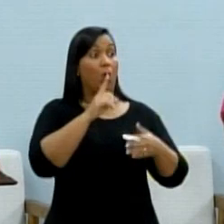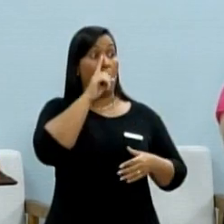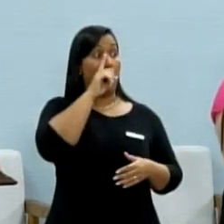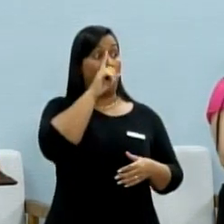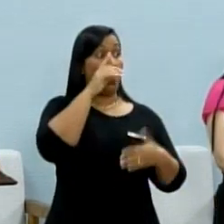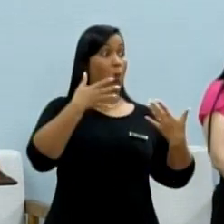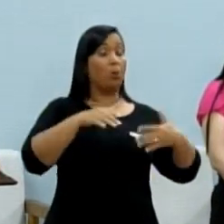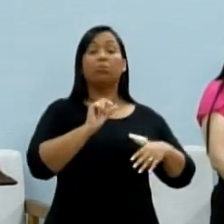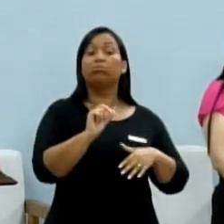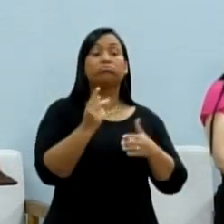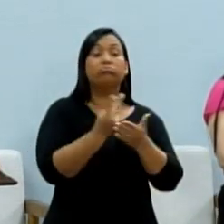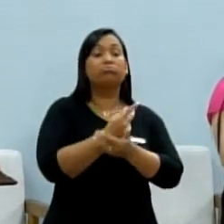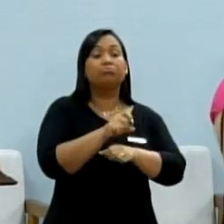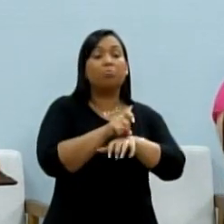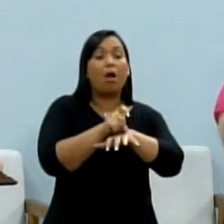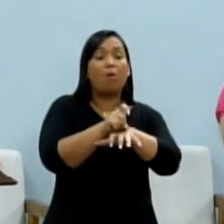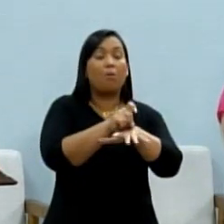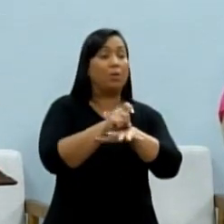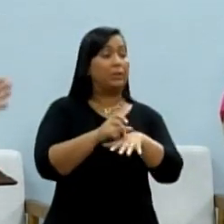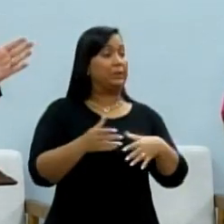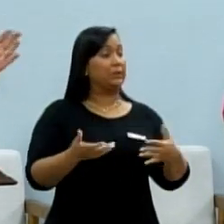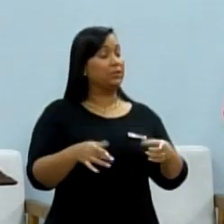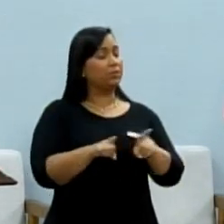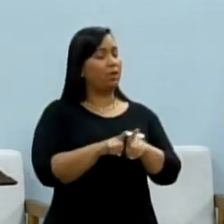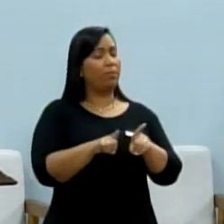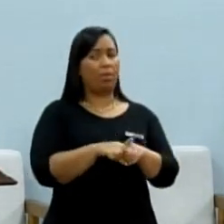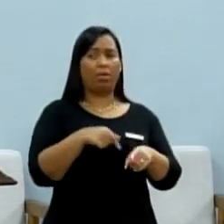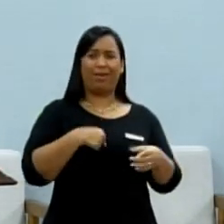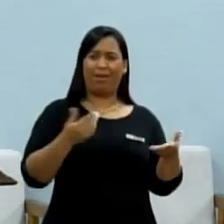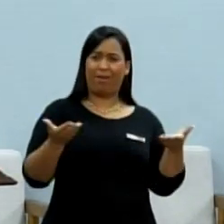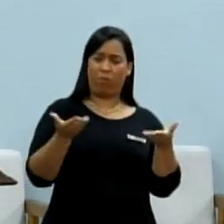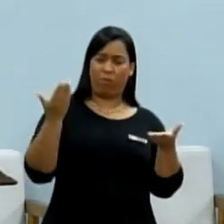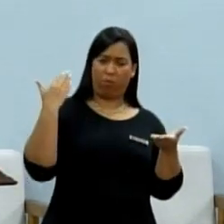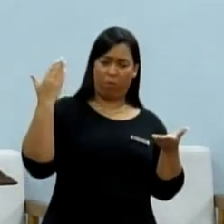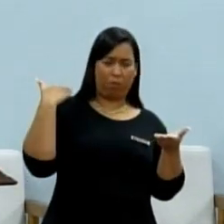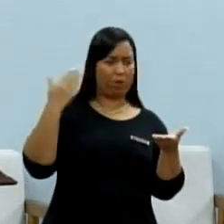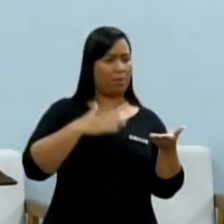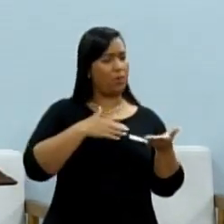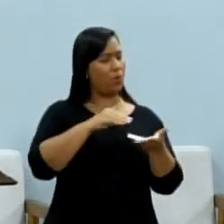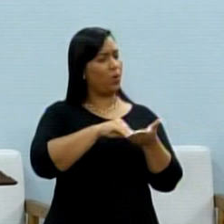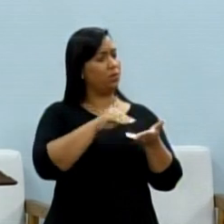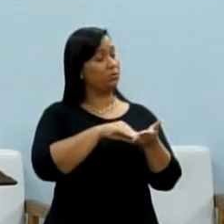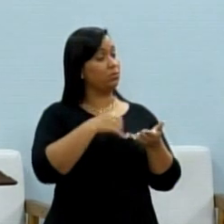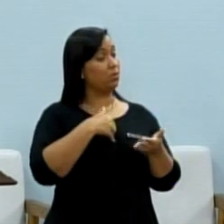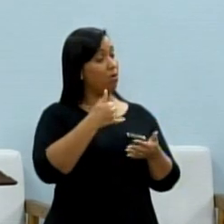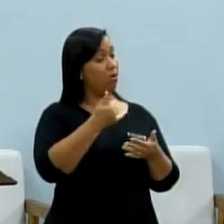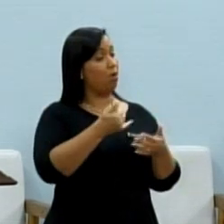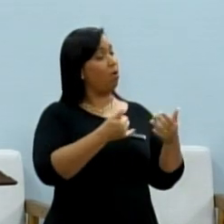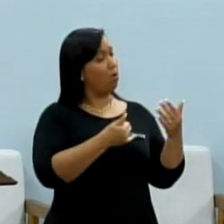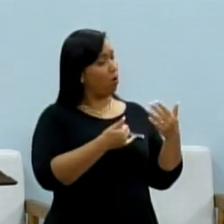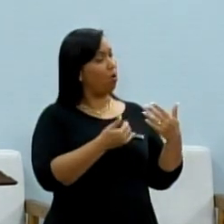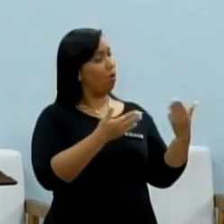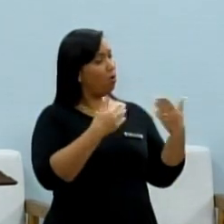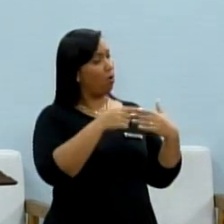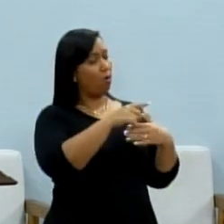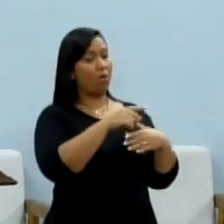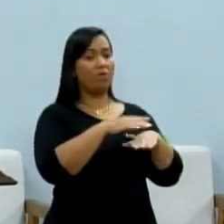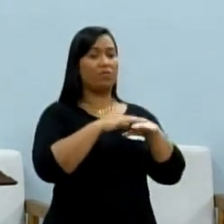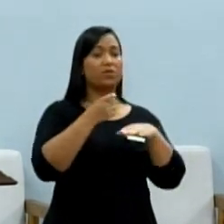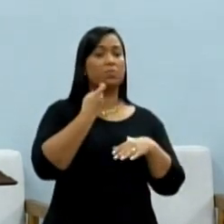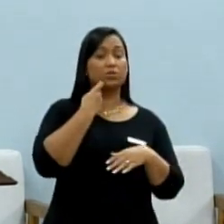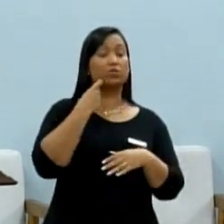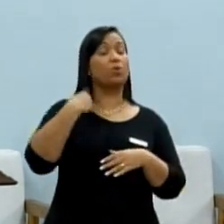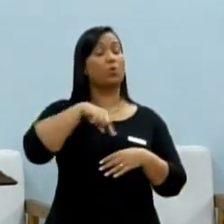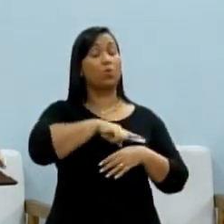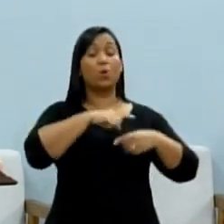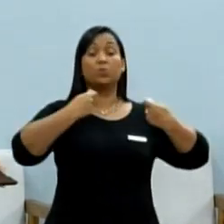que o escorpião, até brinquei agora com o meu assessor falando, olha vereador Peixão, temos que